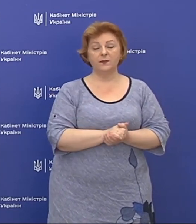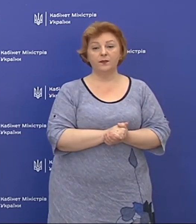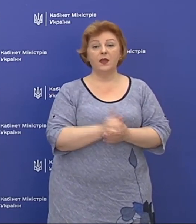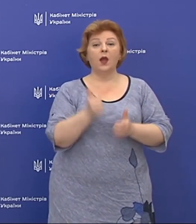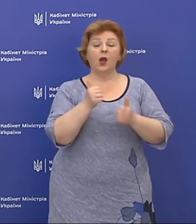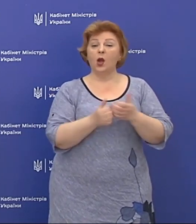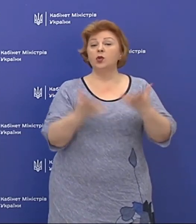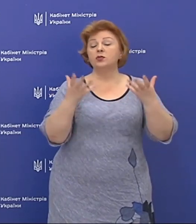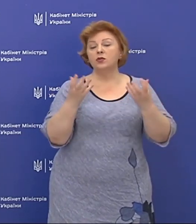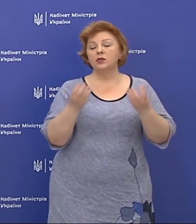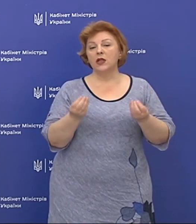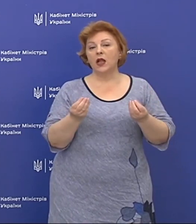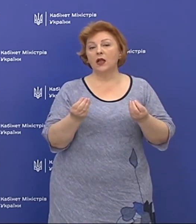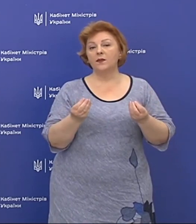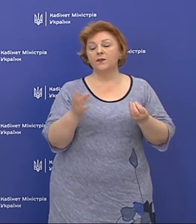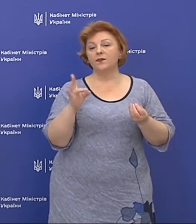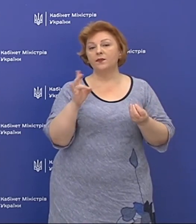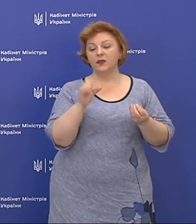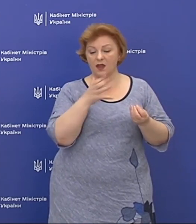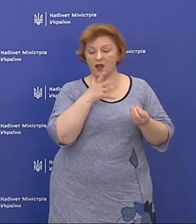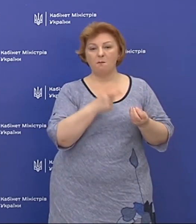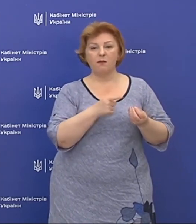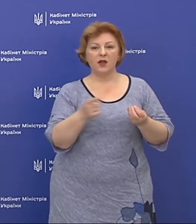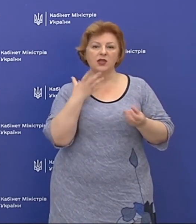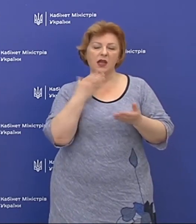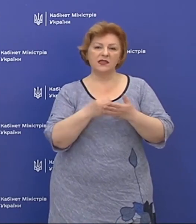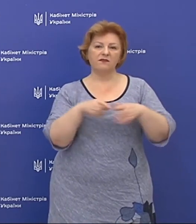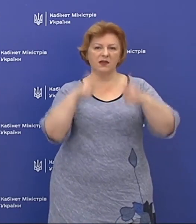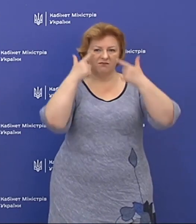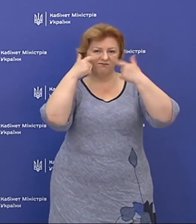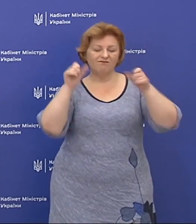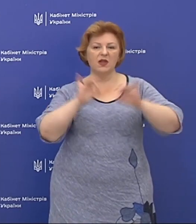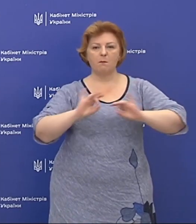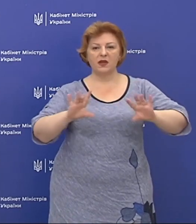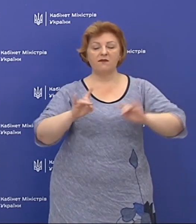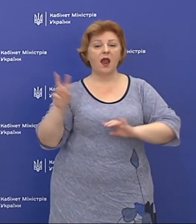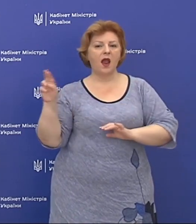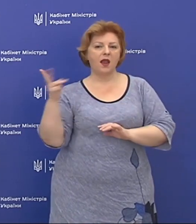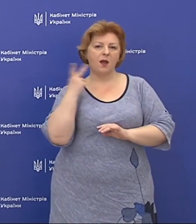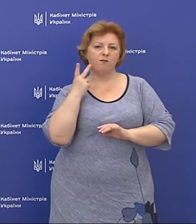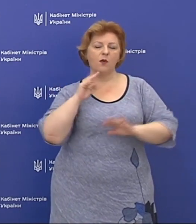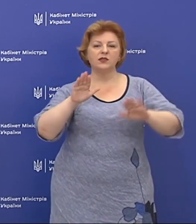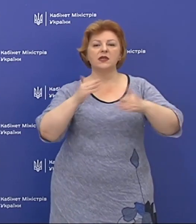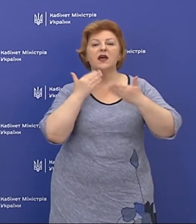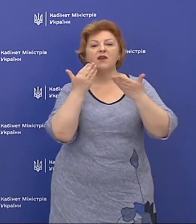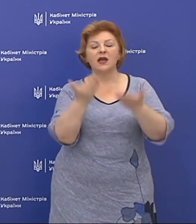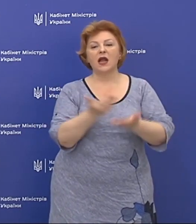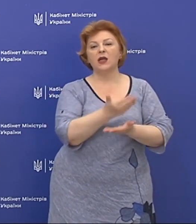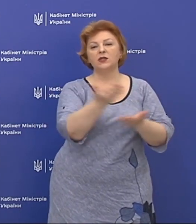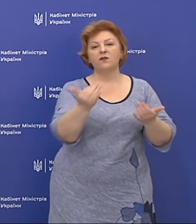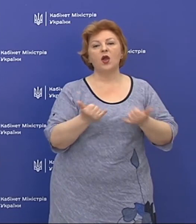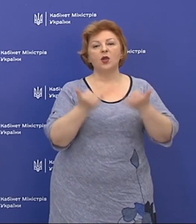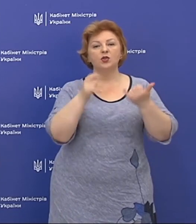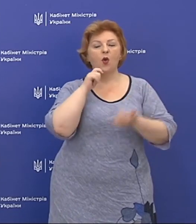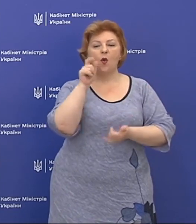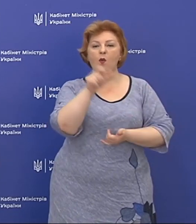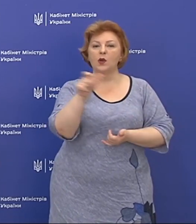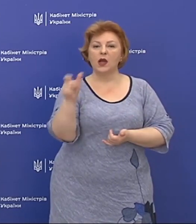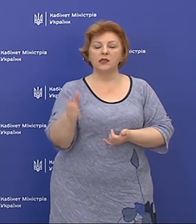Кожного дня під час своїх брифінгів я постійно звертаюся до вас, шановні українці,